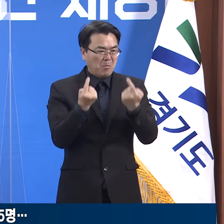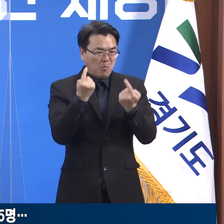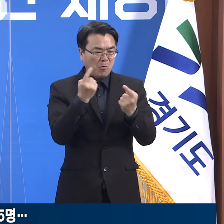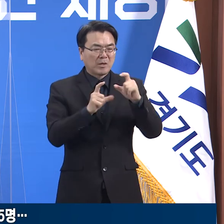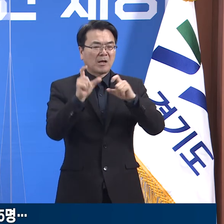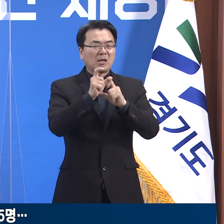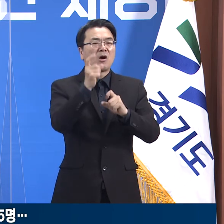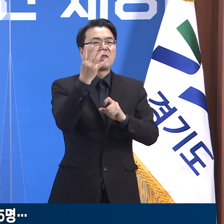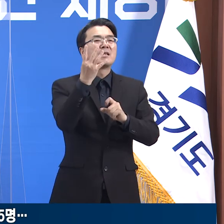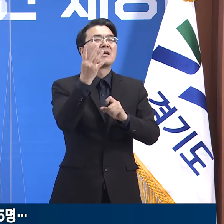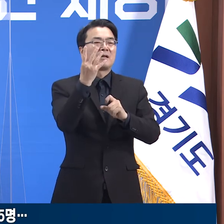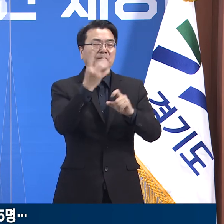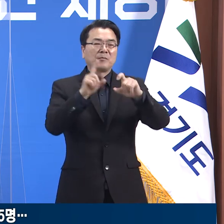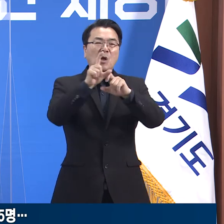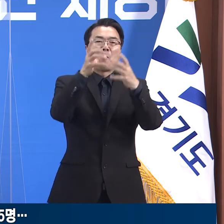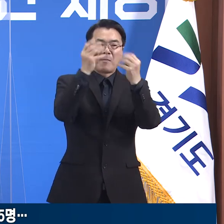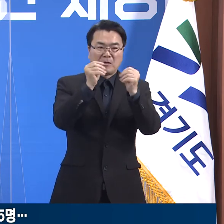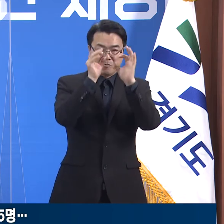4명 정도 증가했습니다.